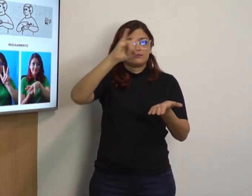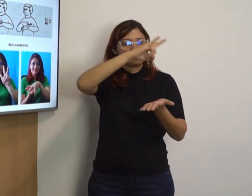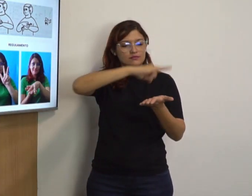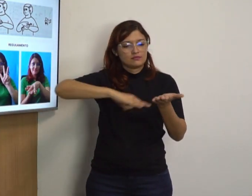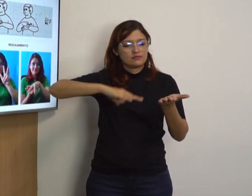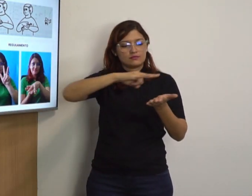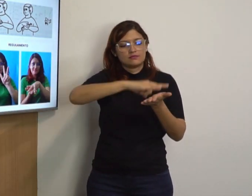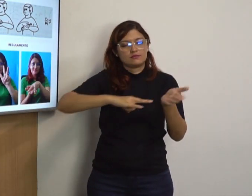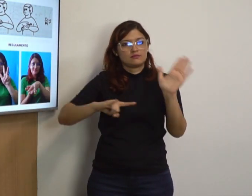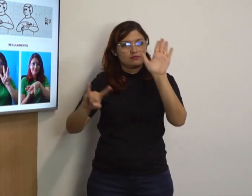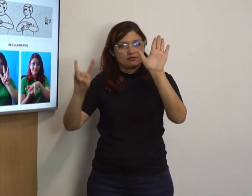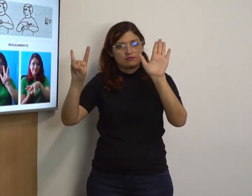Documento.